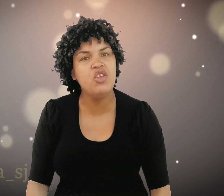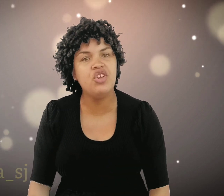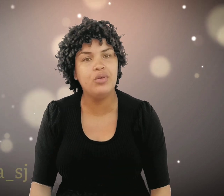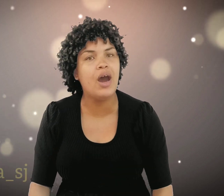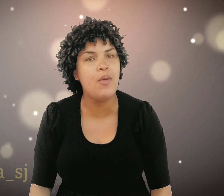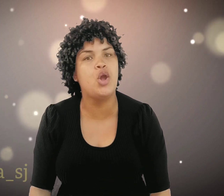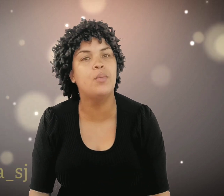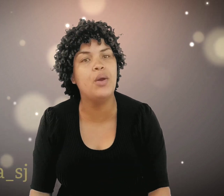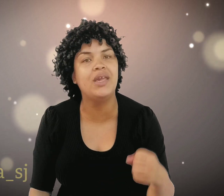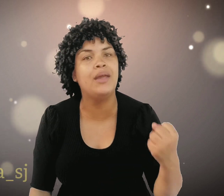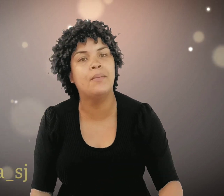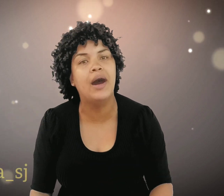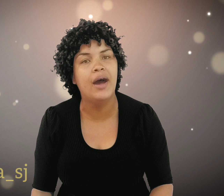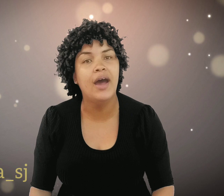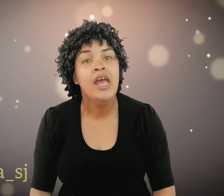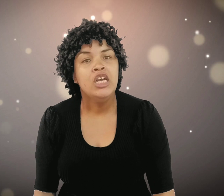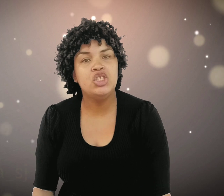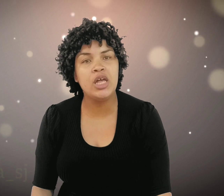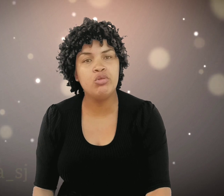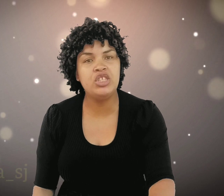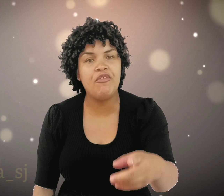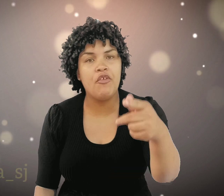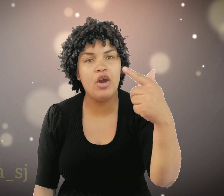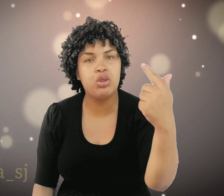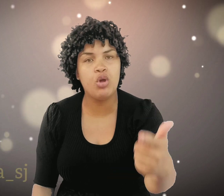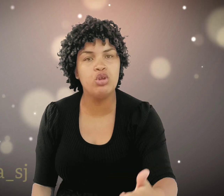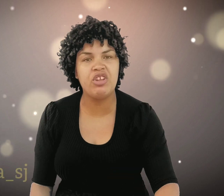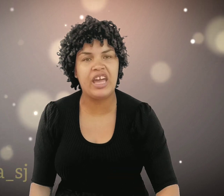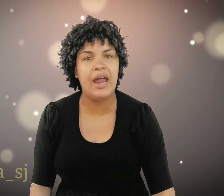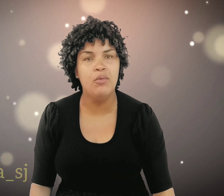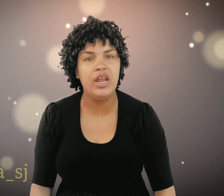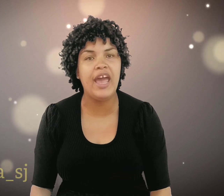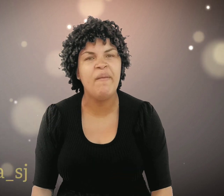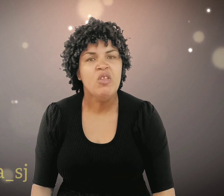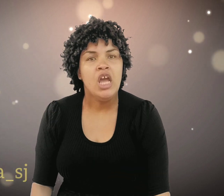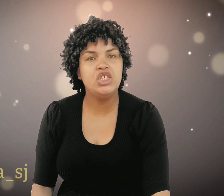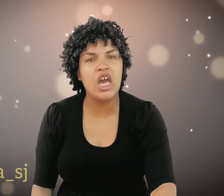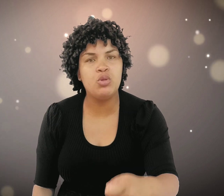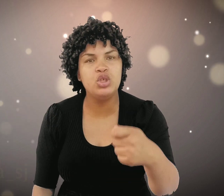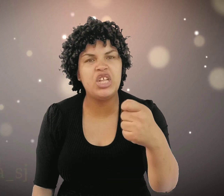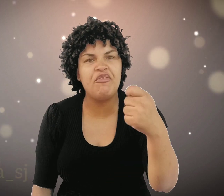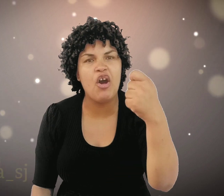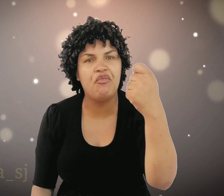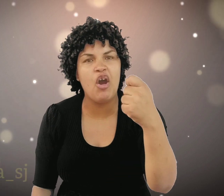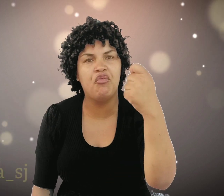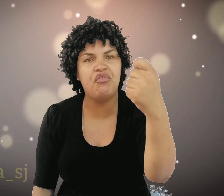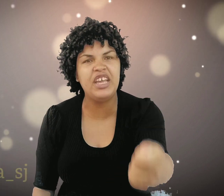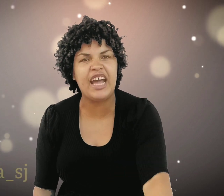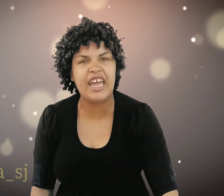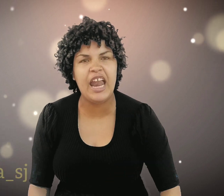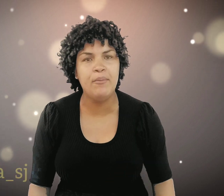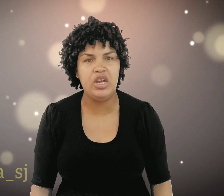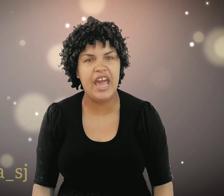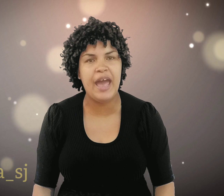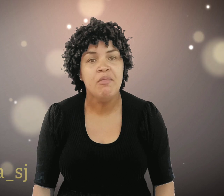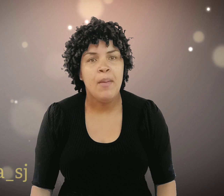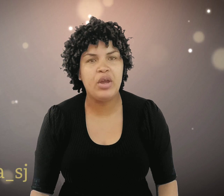menino não. irmão. Minha irmã. Jesus devolveu os sonhos daquela mulher. Jesus devolveu vida àquela mulher. Porque